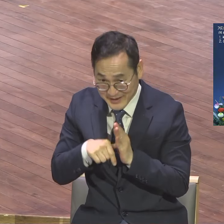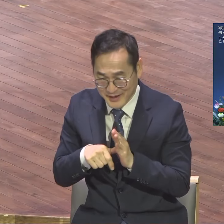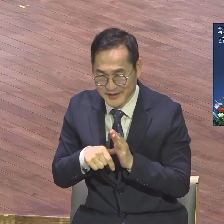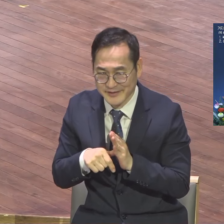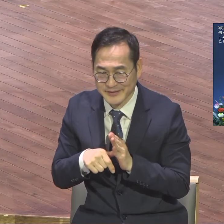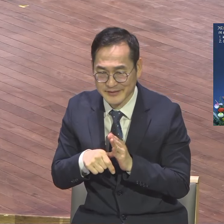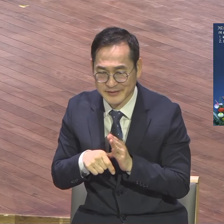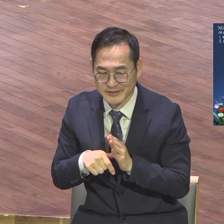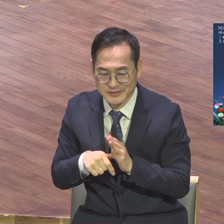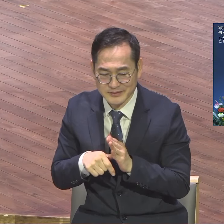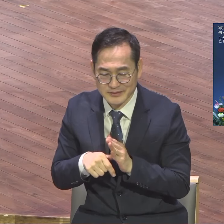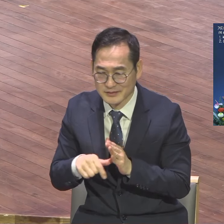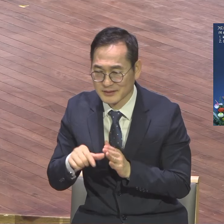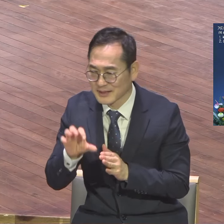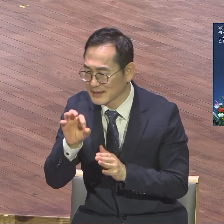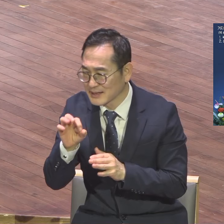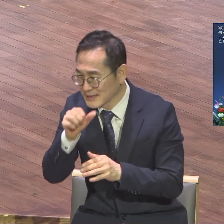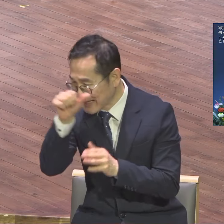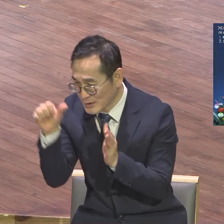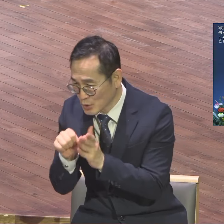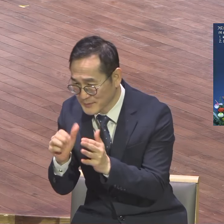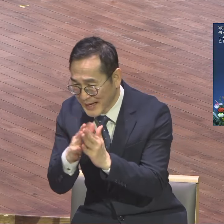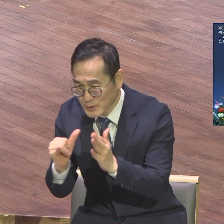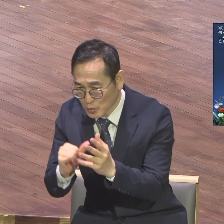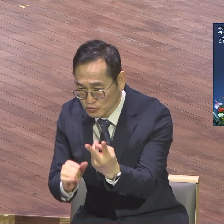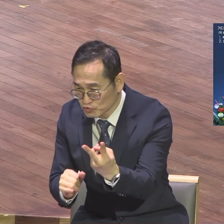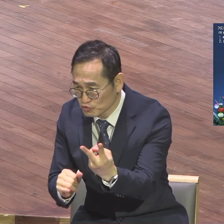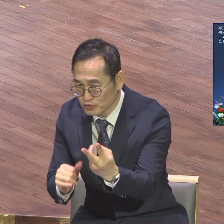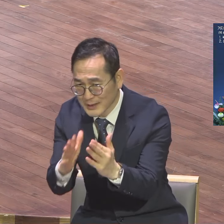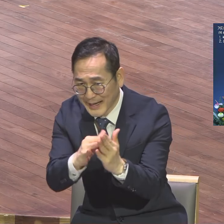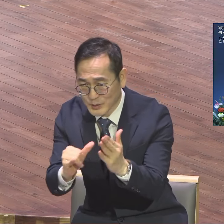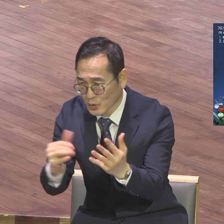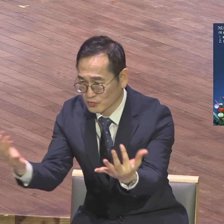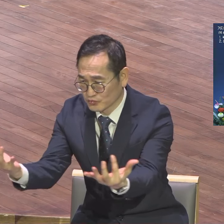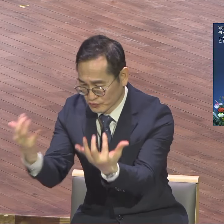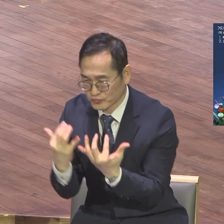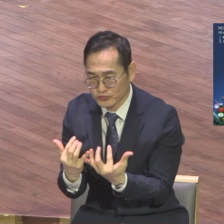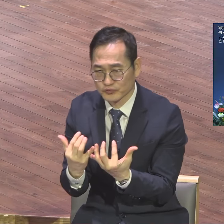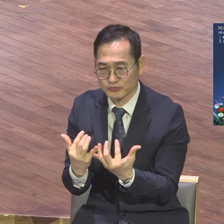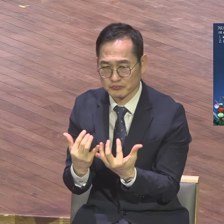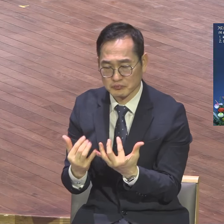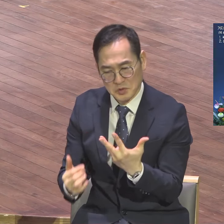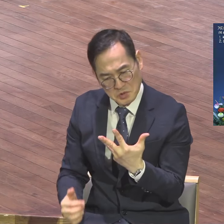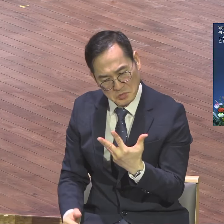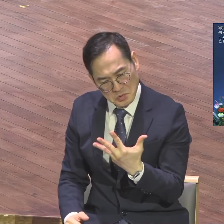양장로 가정 지장로 가정이에요 두 가정입니다 그렇게 시작했어요